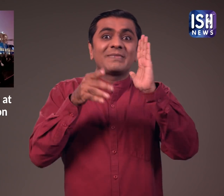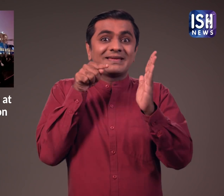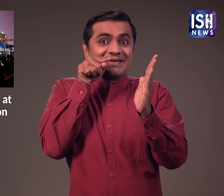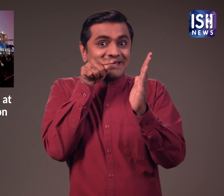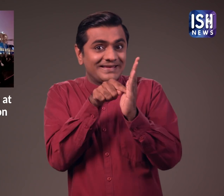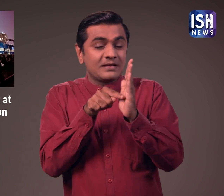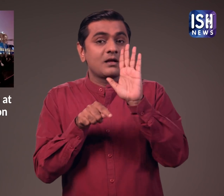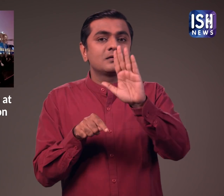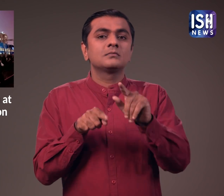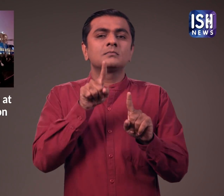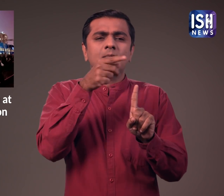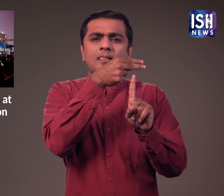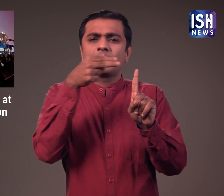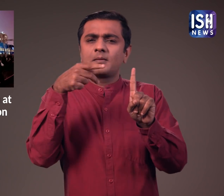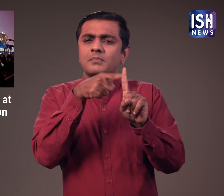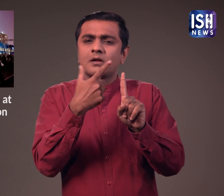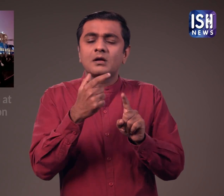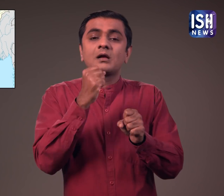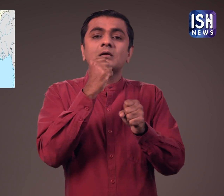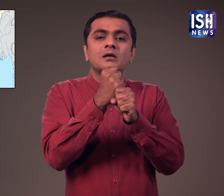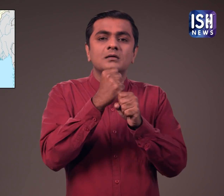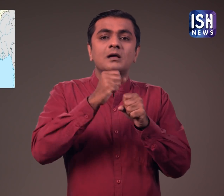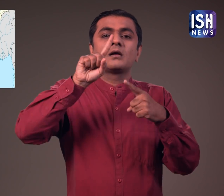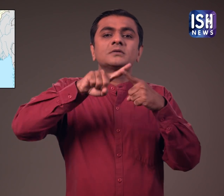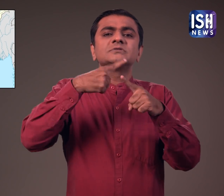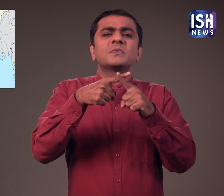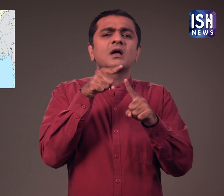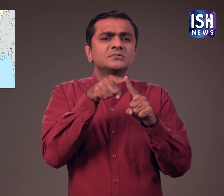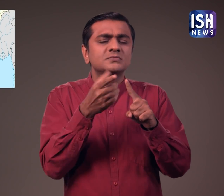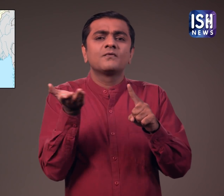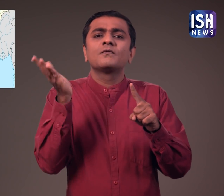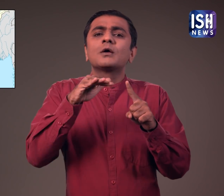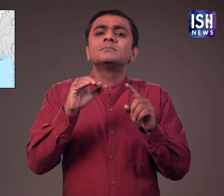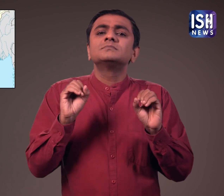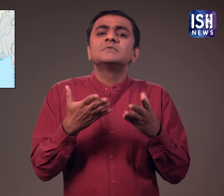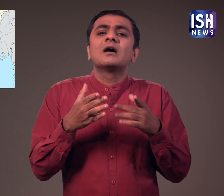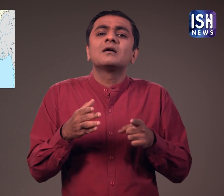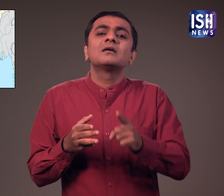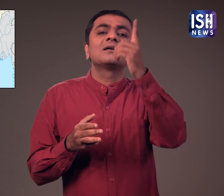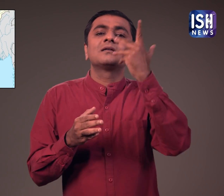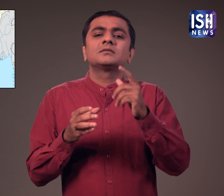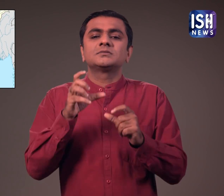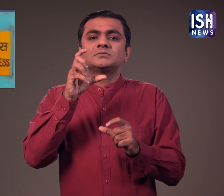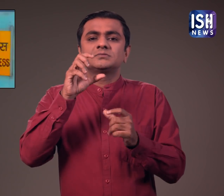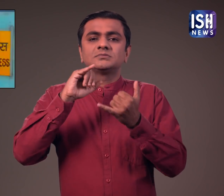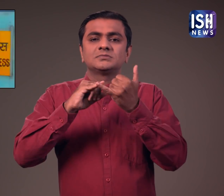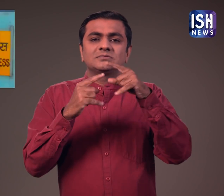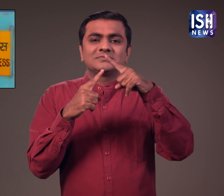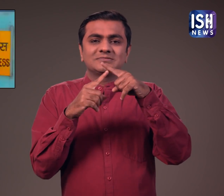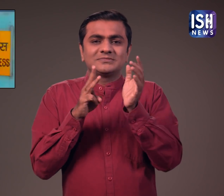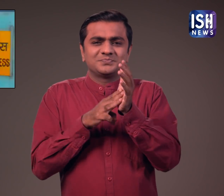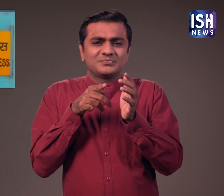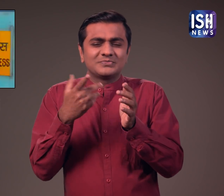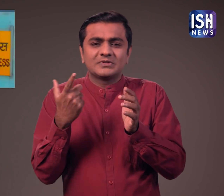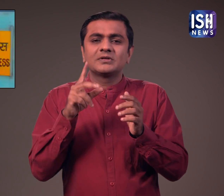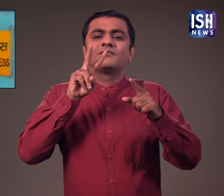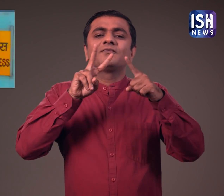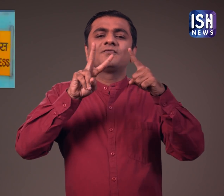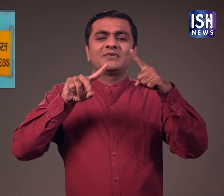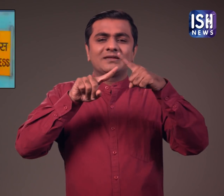जो CSTM और गड़क जंक्शन करनाटक के